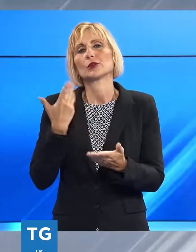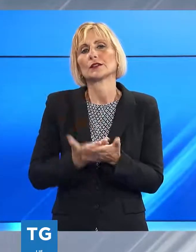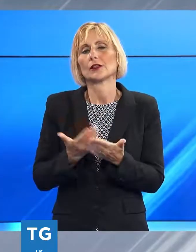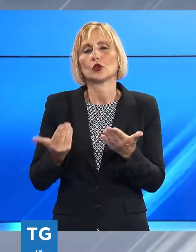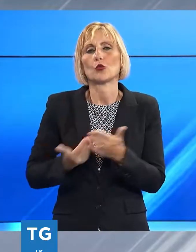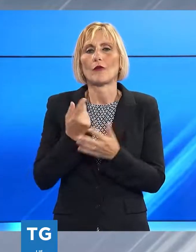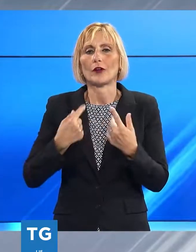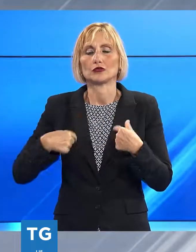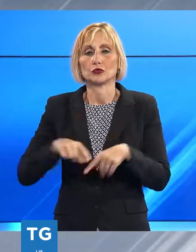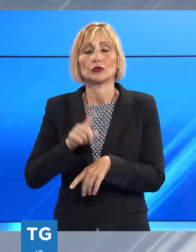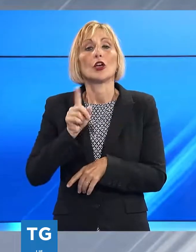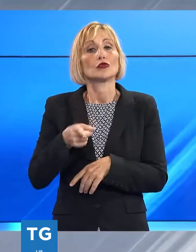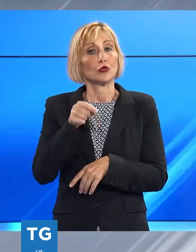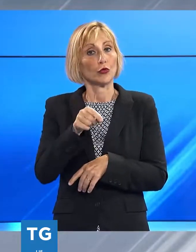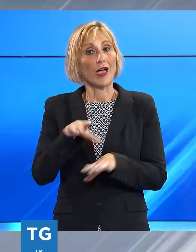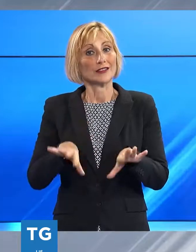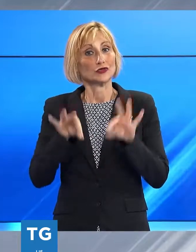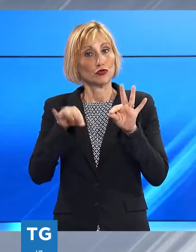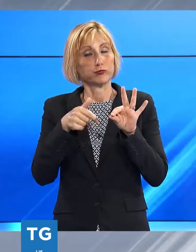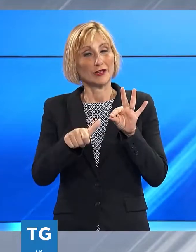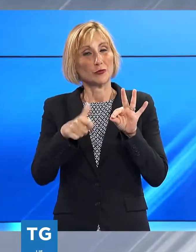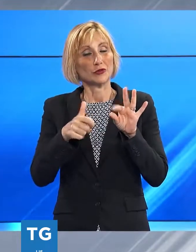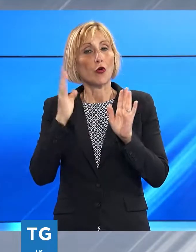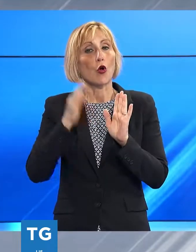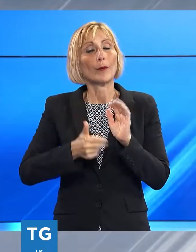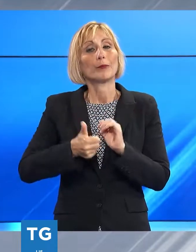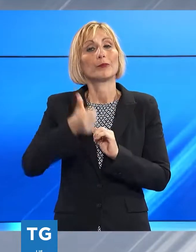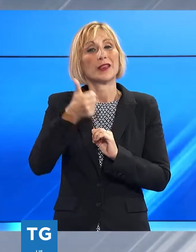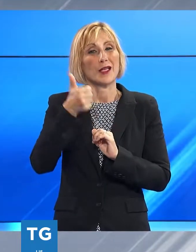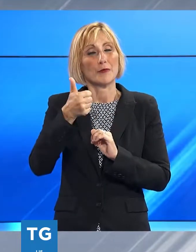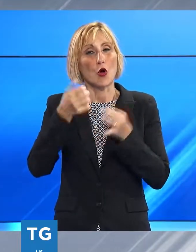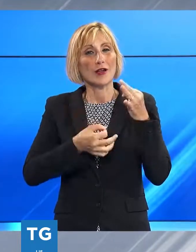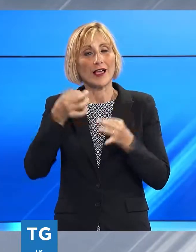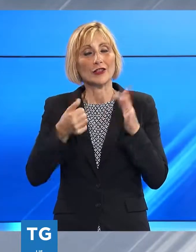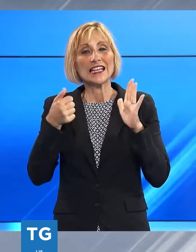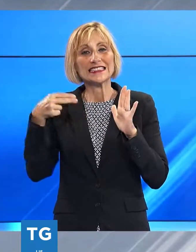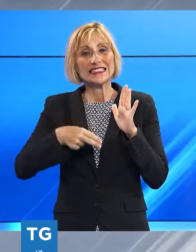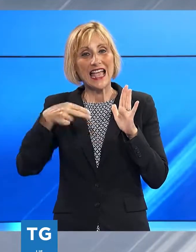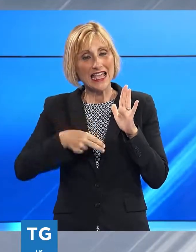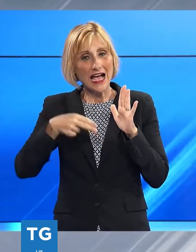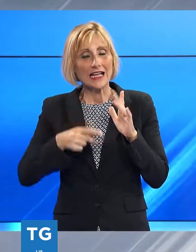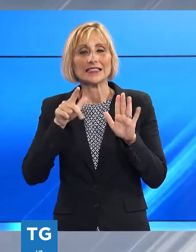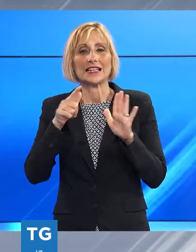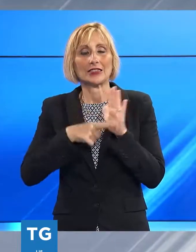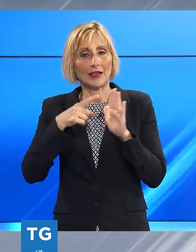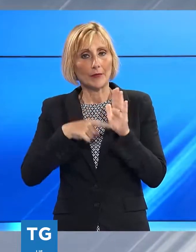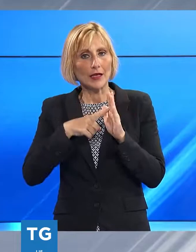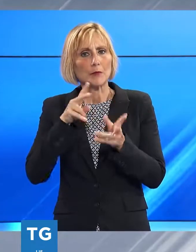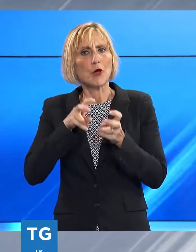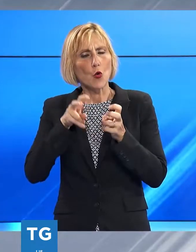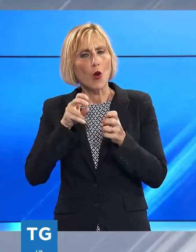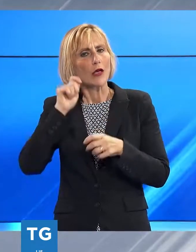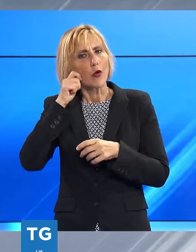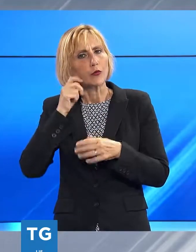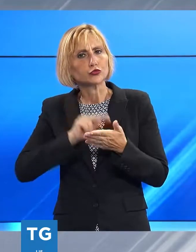18 mesi a seguito di una condanna in primo grado a 6 anni e 7 mesi per peculato e abuso d'ufficio in un processo che lo